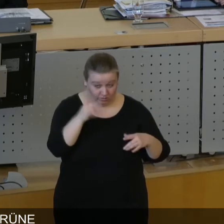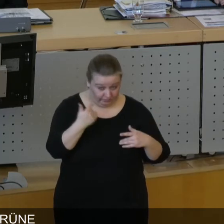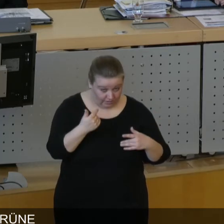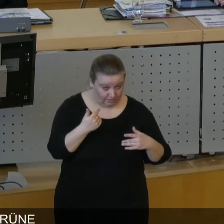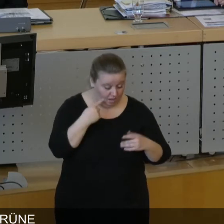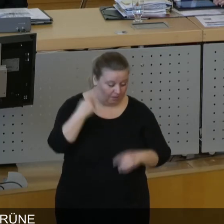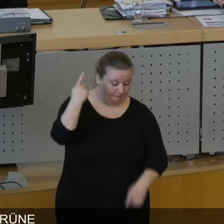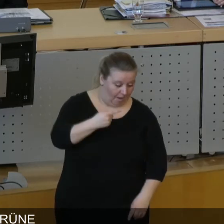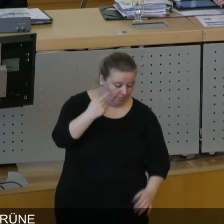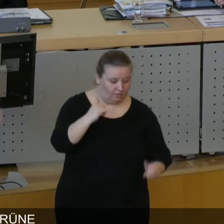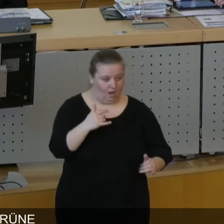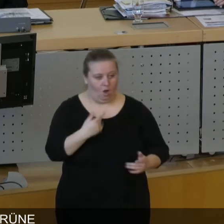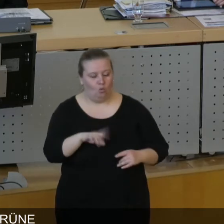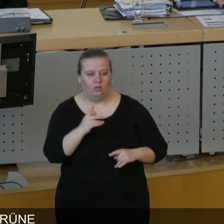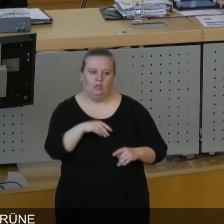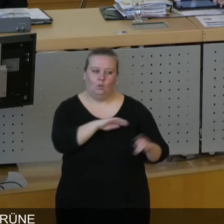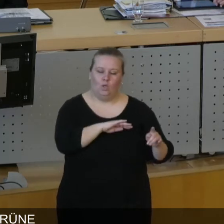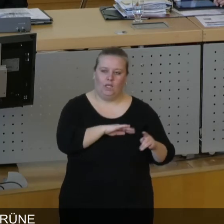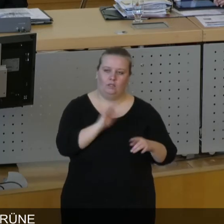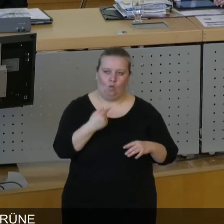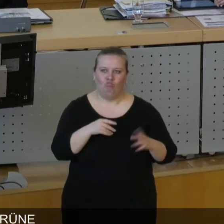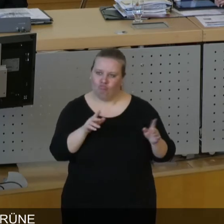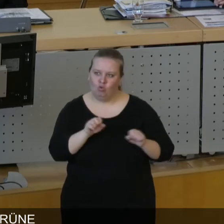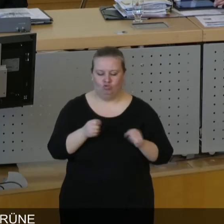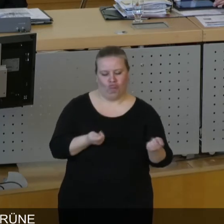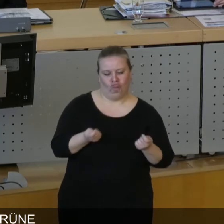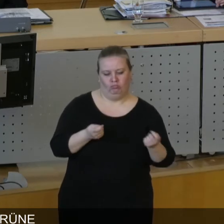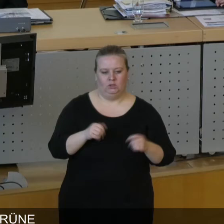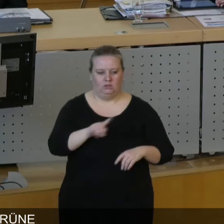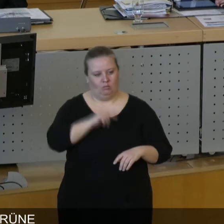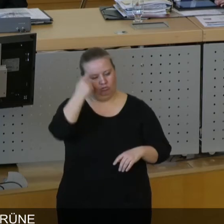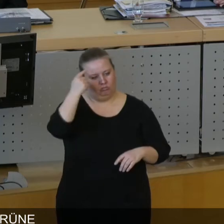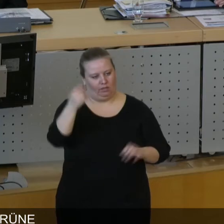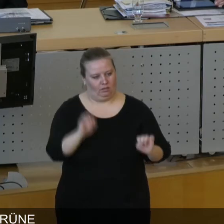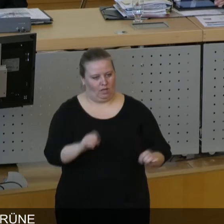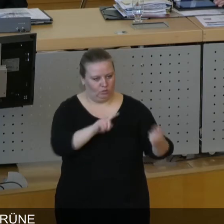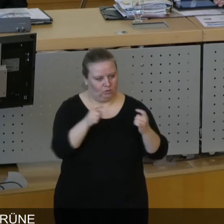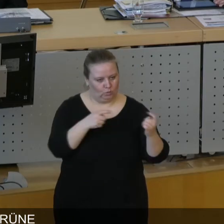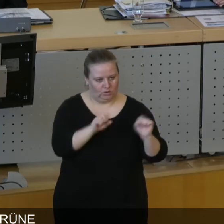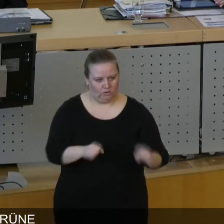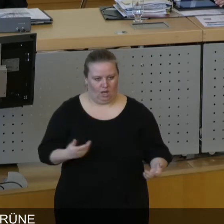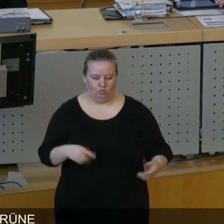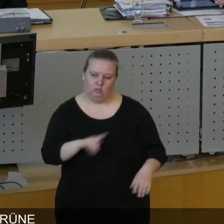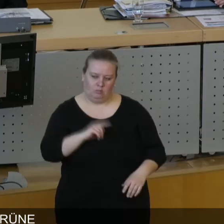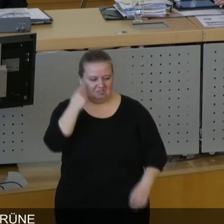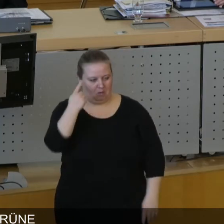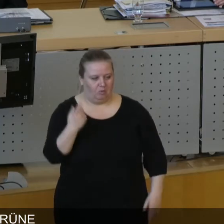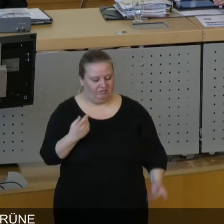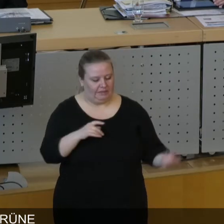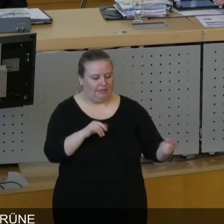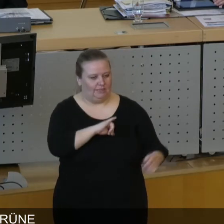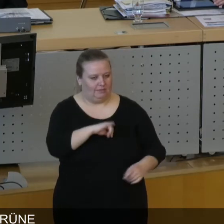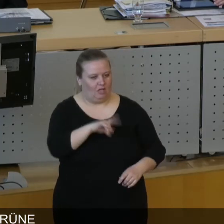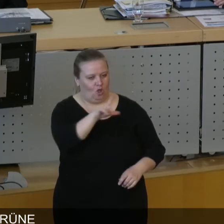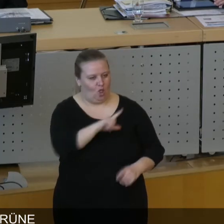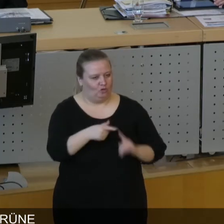die Stallorte bei der CDU oder sind die Kolleginnen und Kollegen auch in der Lage, selbstständig zu denken und zu diskutieren. Und ich persönlich fand die Debatte in